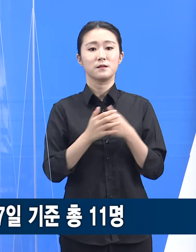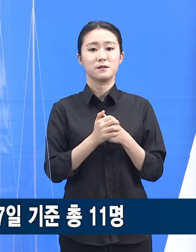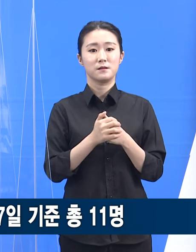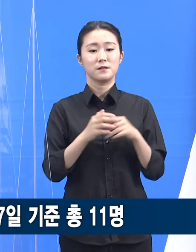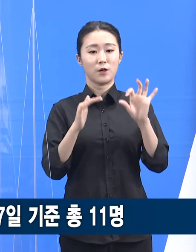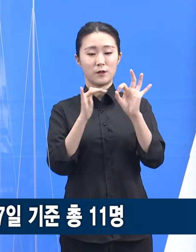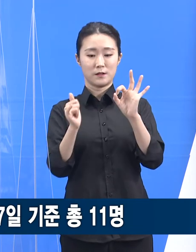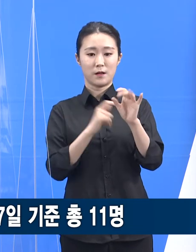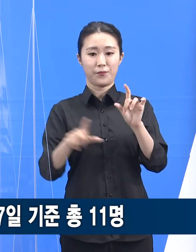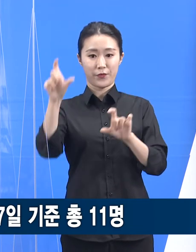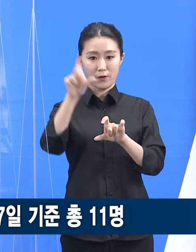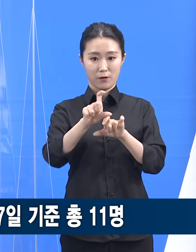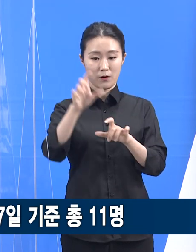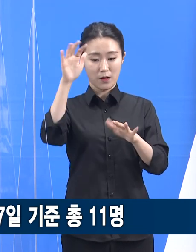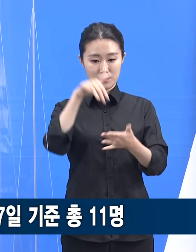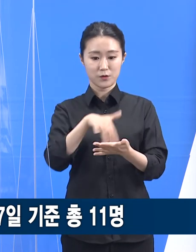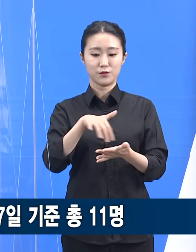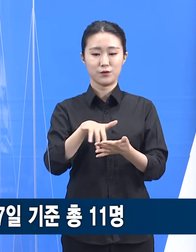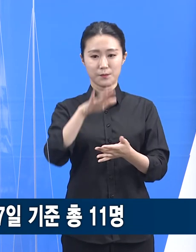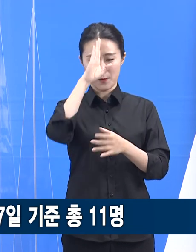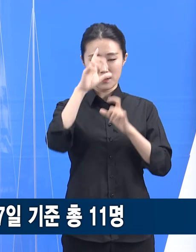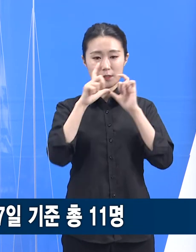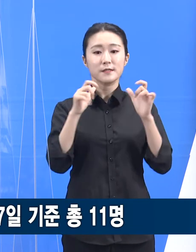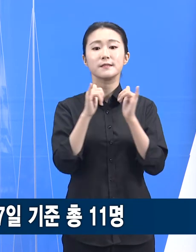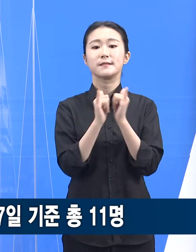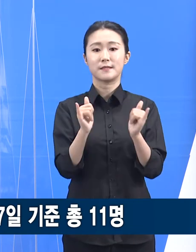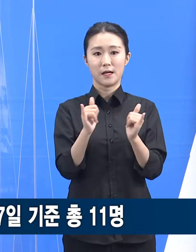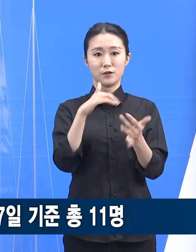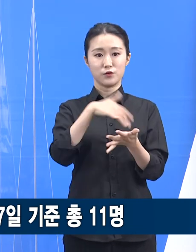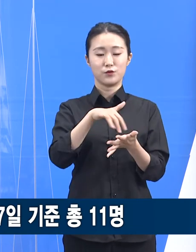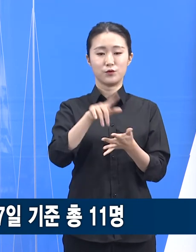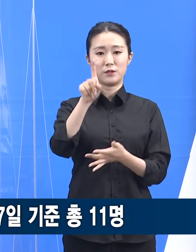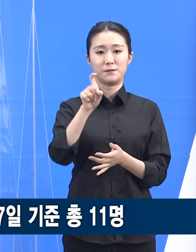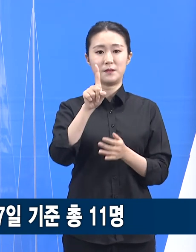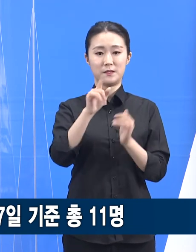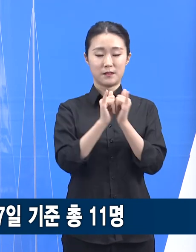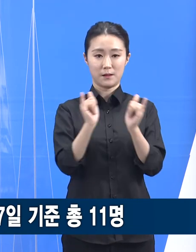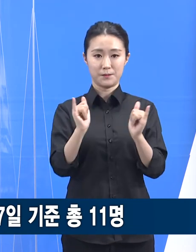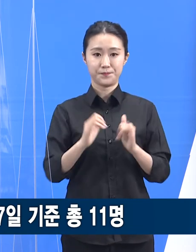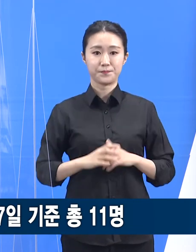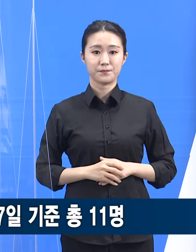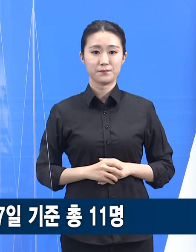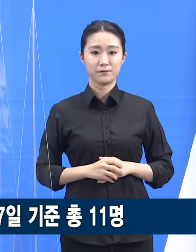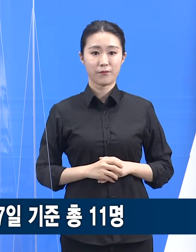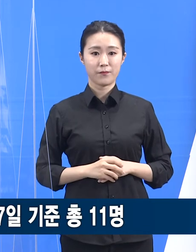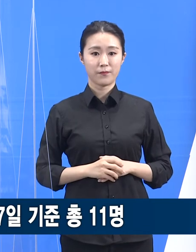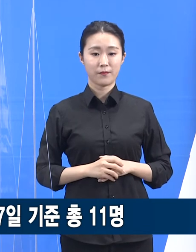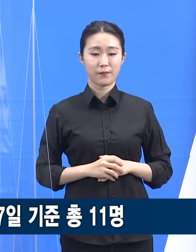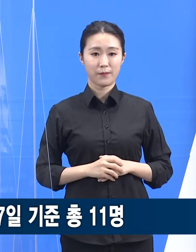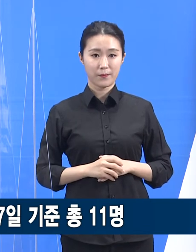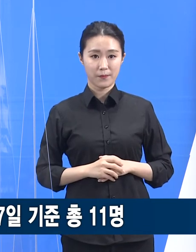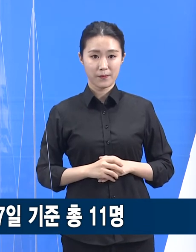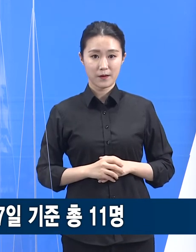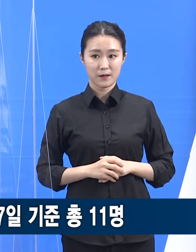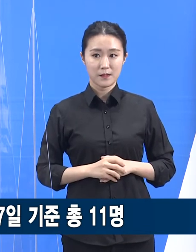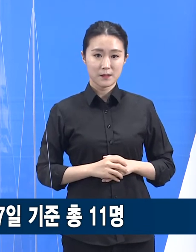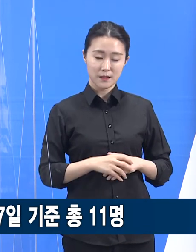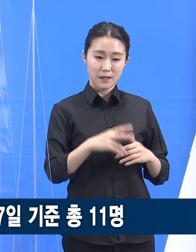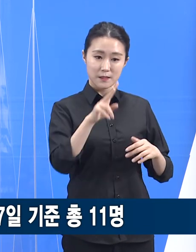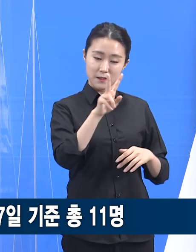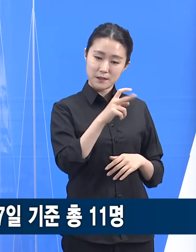기준 총 확진자는 11명입니다. 접속자 분류를 통해 17명은 자가격리, 11명은 능동감시,